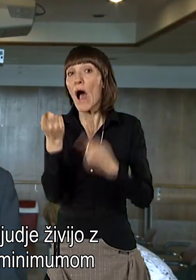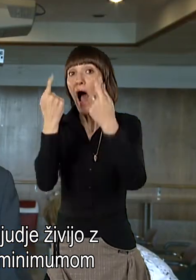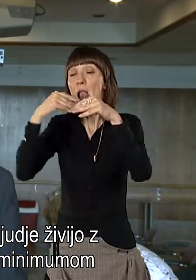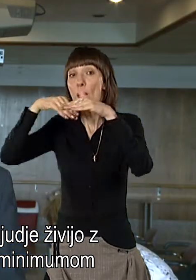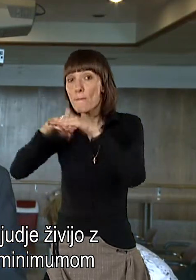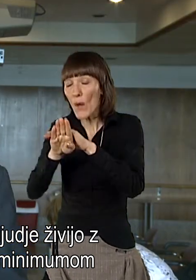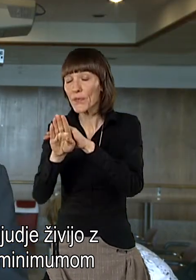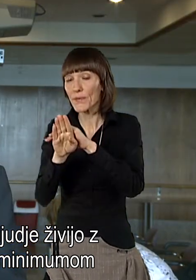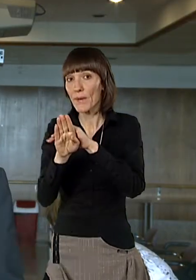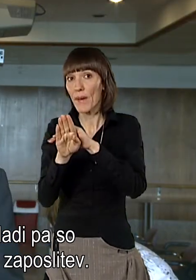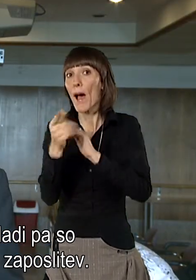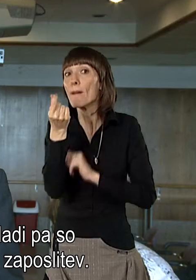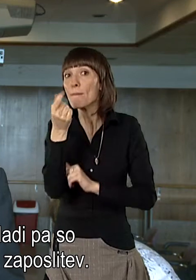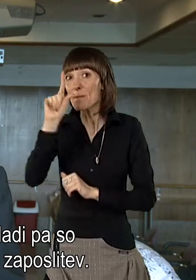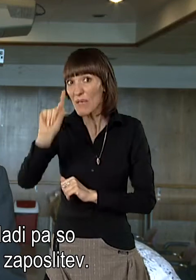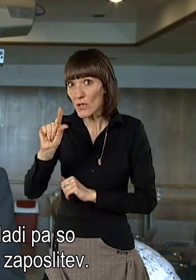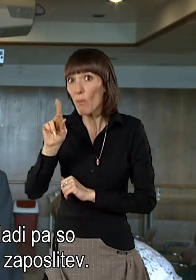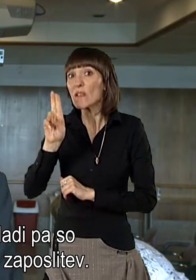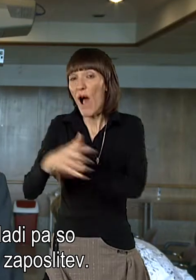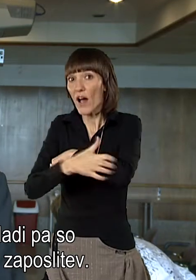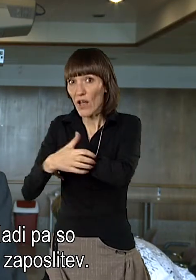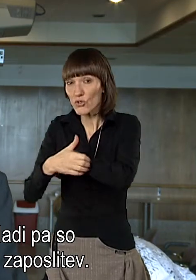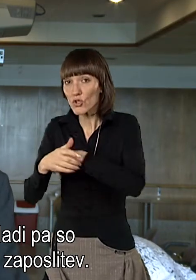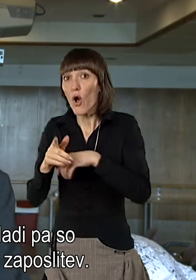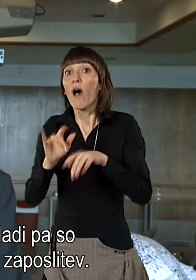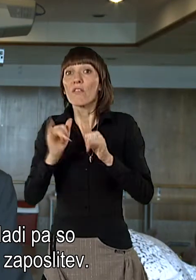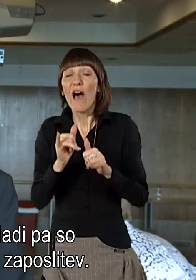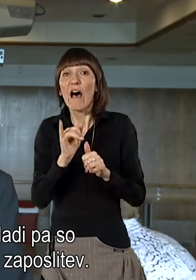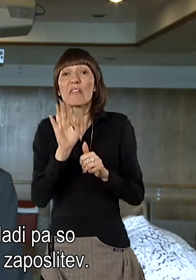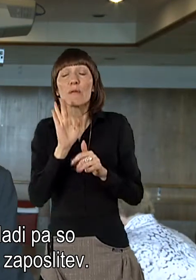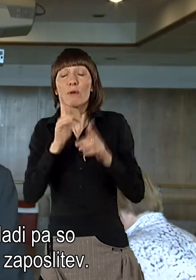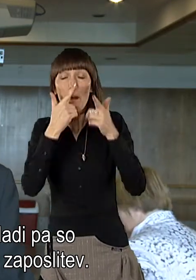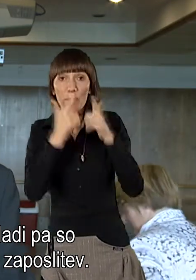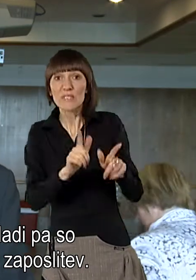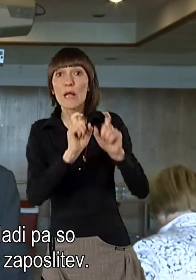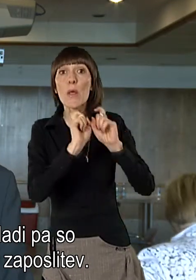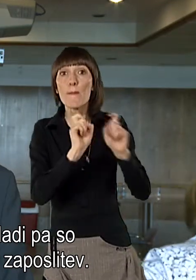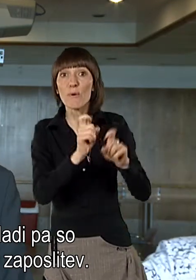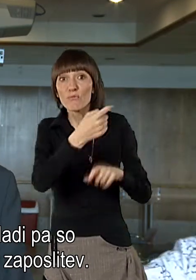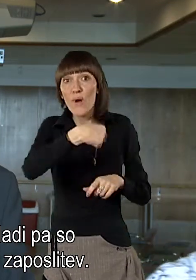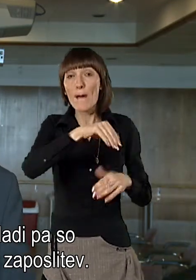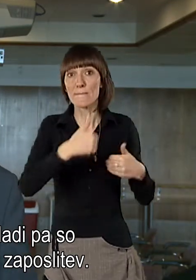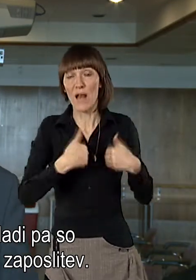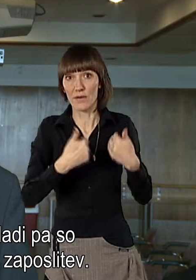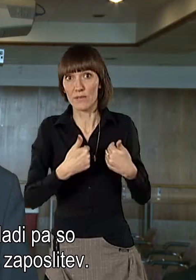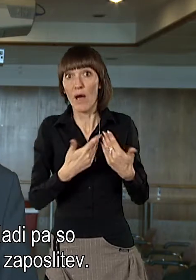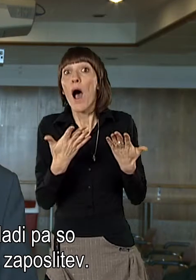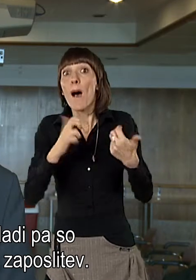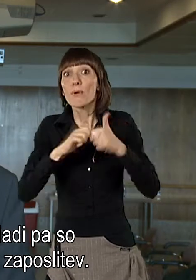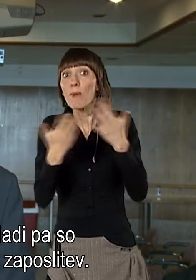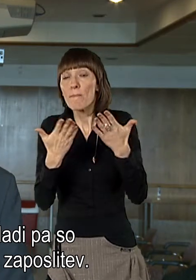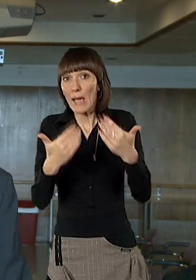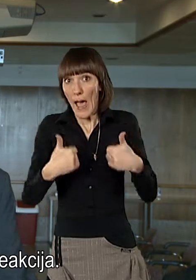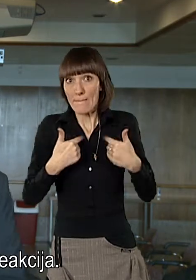pod minimumom in so v revščini, da bi mladim dali nekaj. Vendar mladi so pa problem, da nimajo